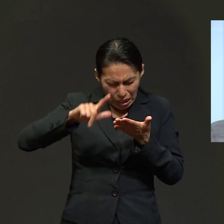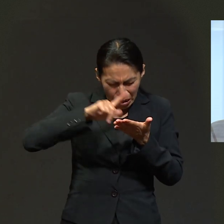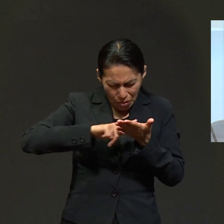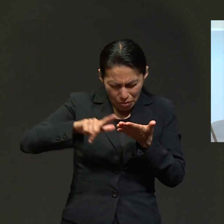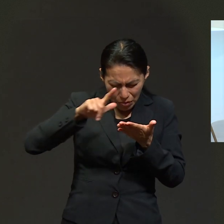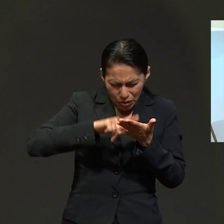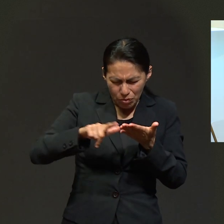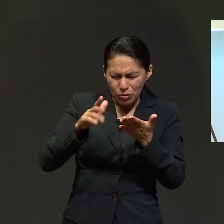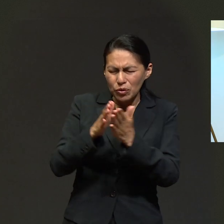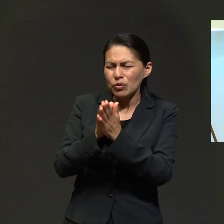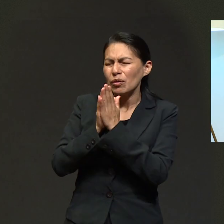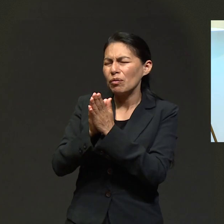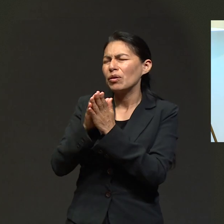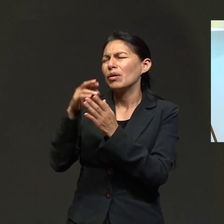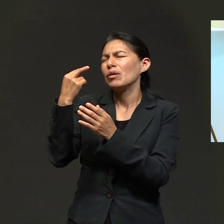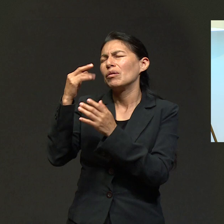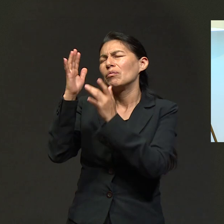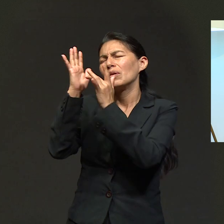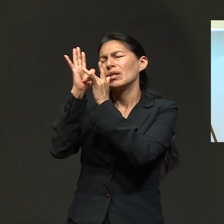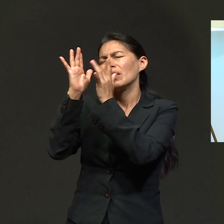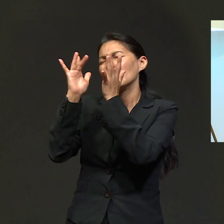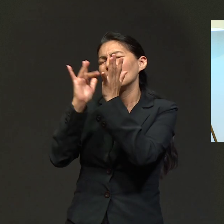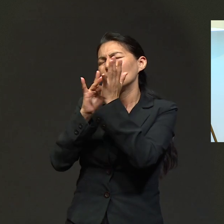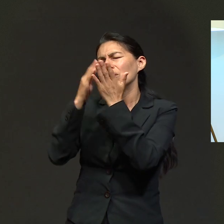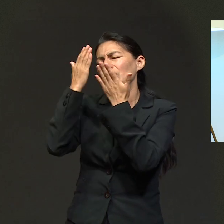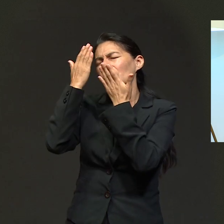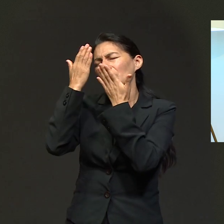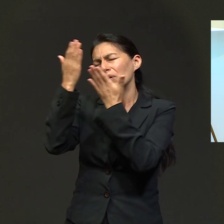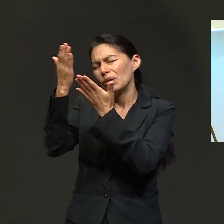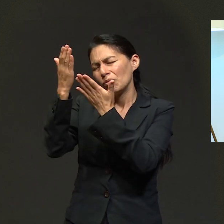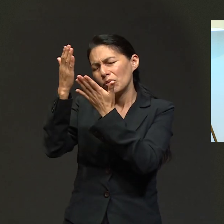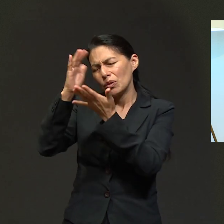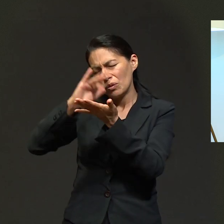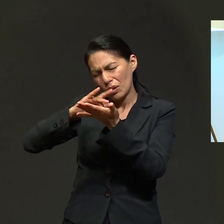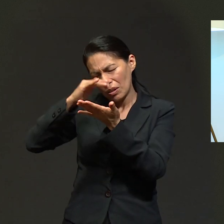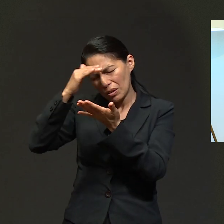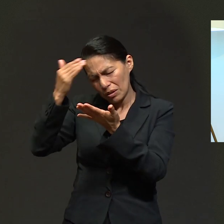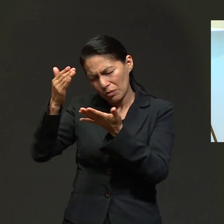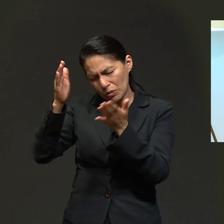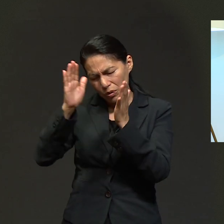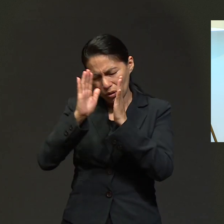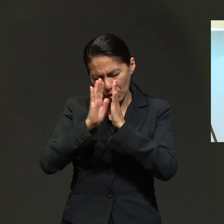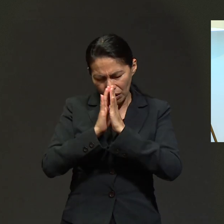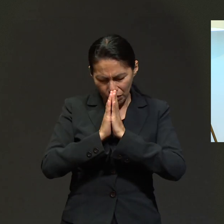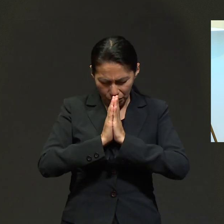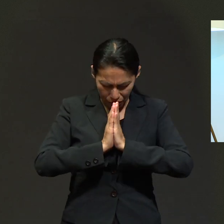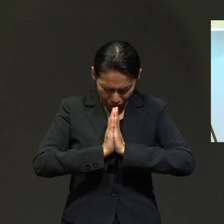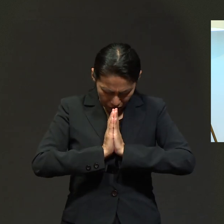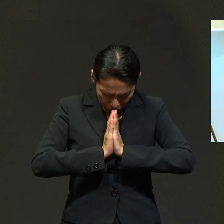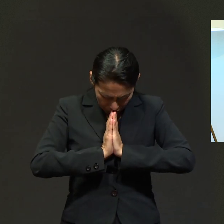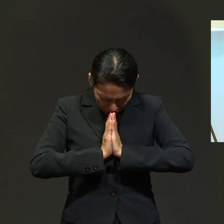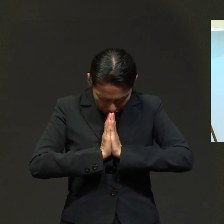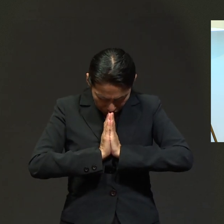de tu Hijo amado, Cristo Jesús, lo rogamos y lo agradecemos. Amén. Amén. Amén.